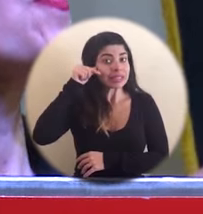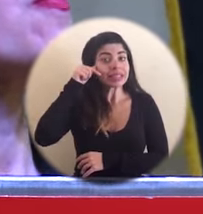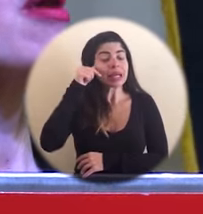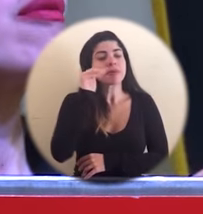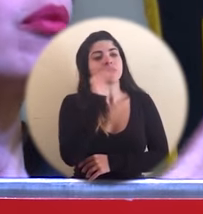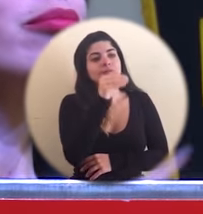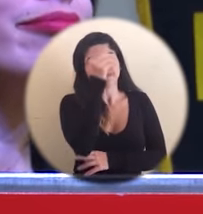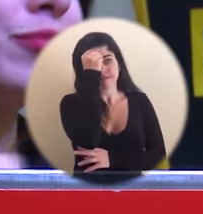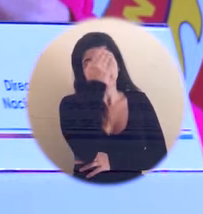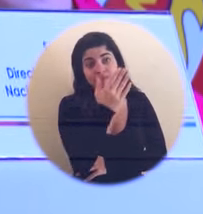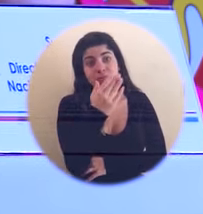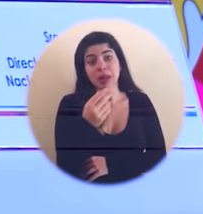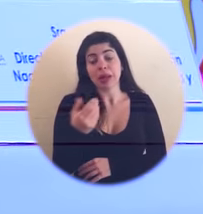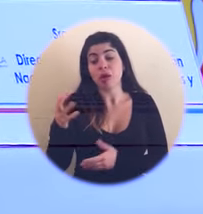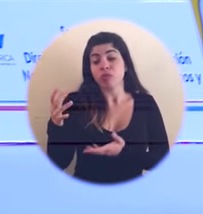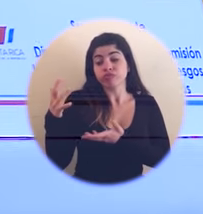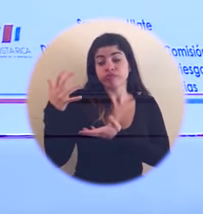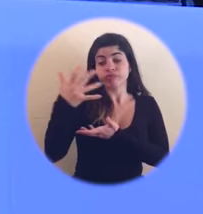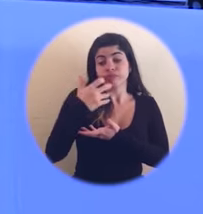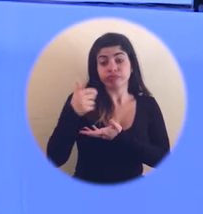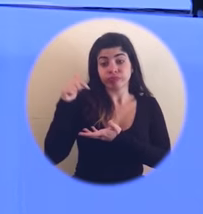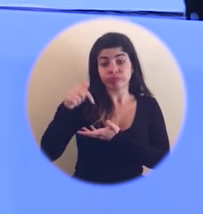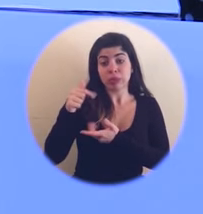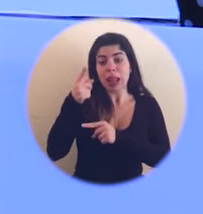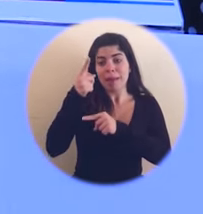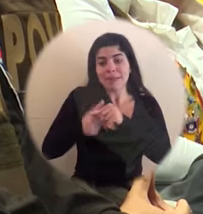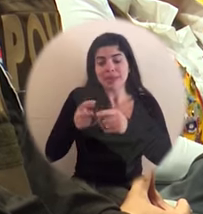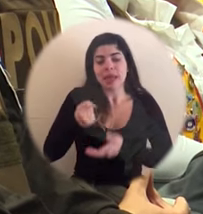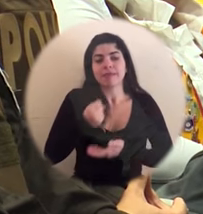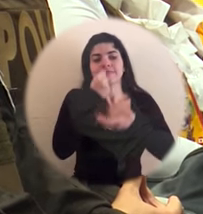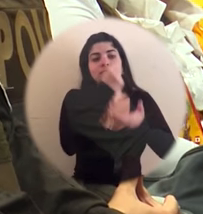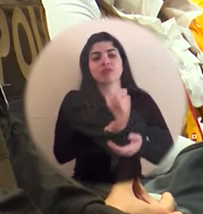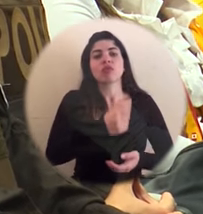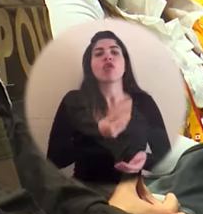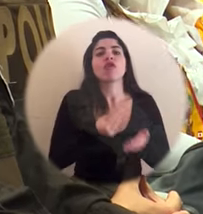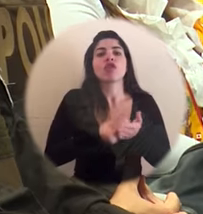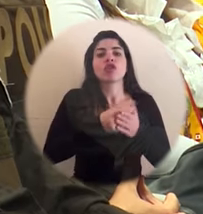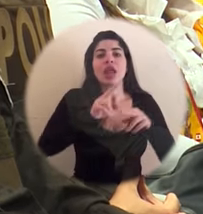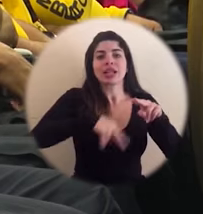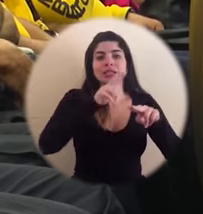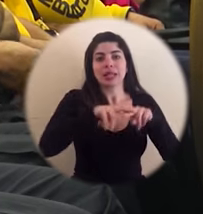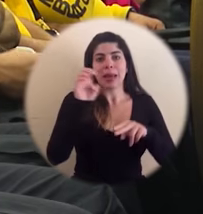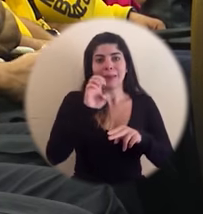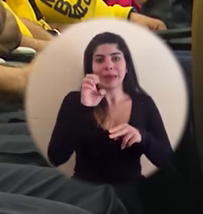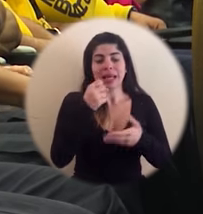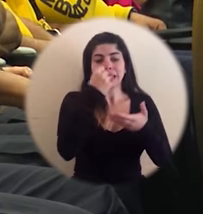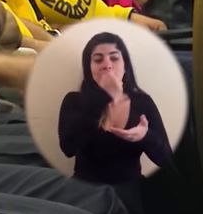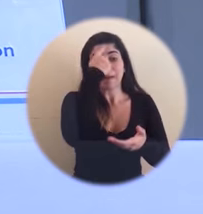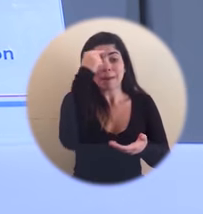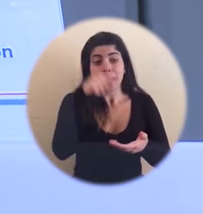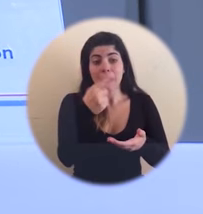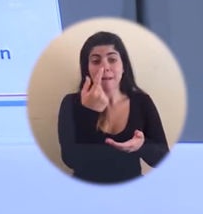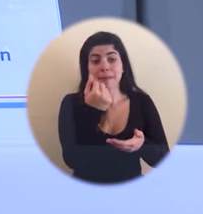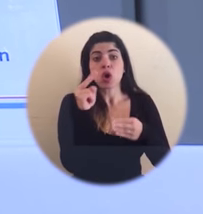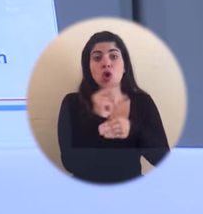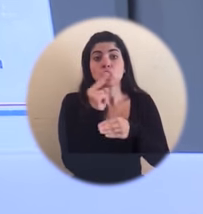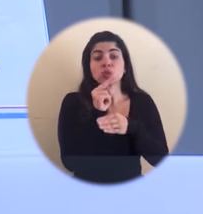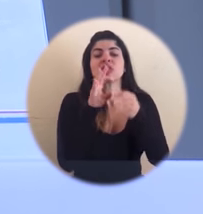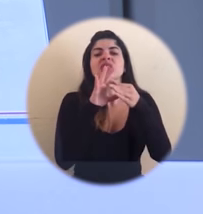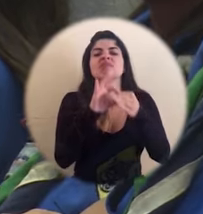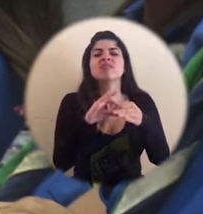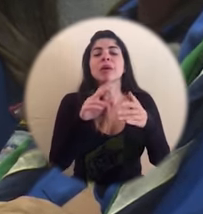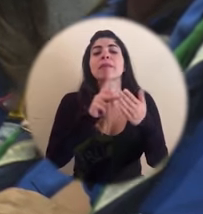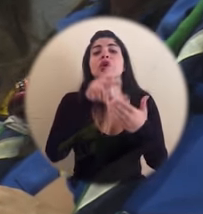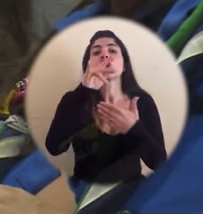Rivera para informarle que la mitad de los recaudados se entregaría al Fondo Nacional de Emergencias, para que fueran usados esos fondos en